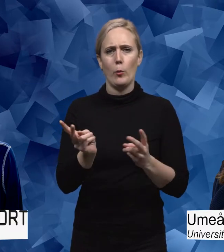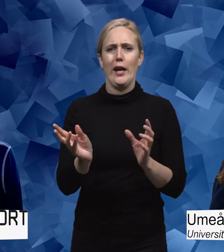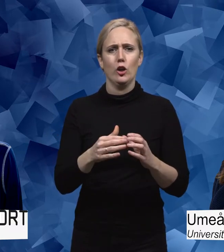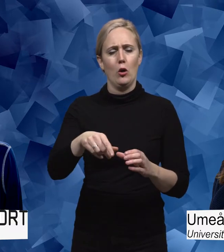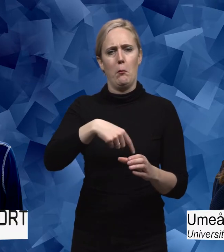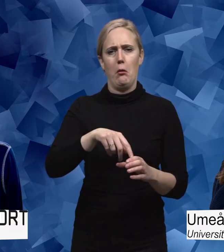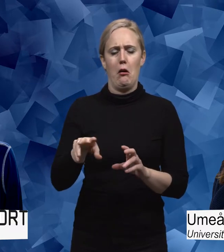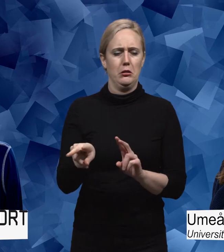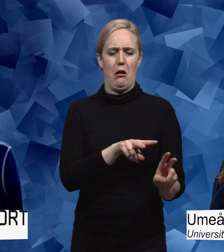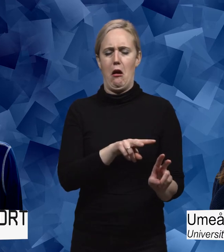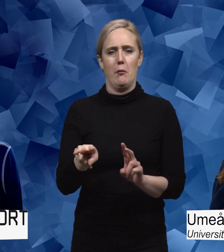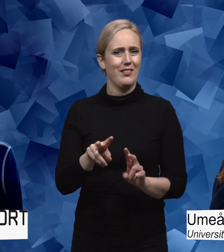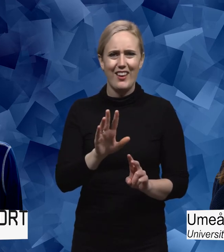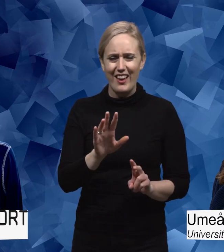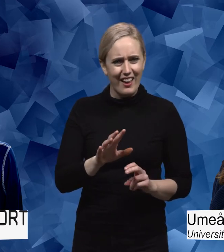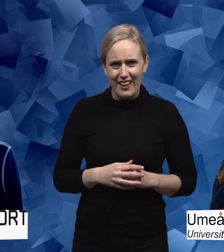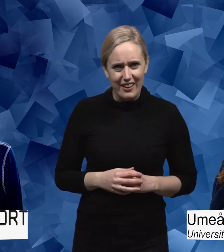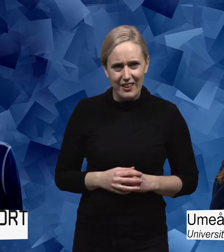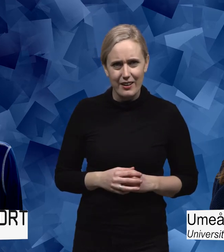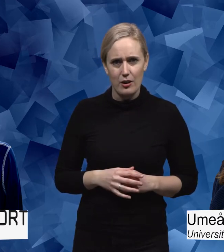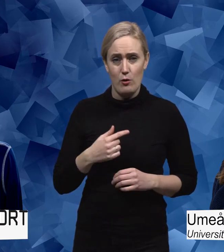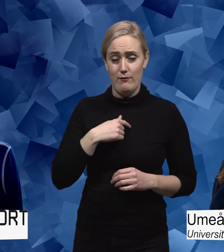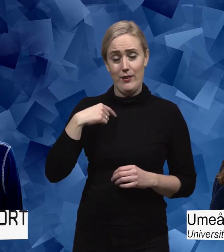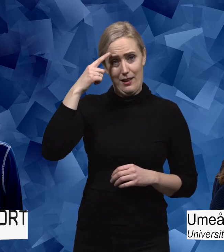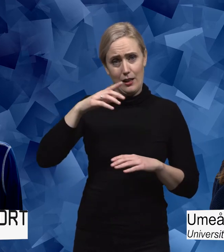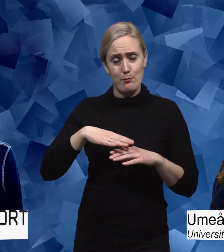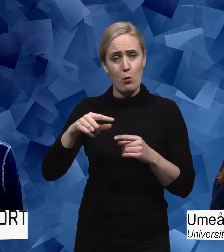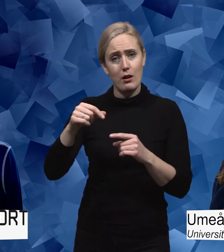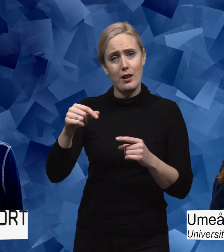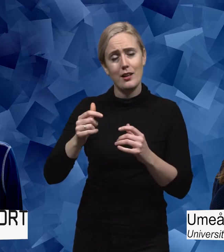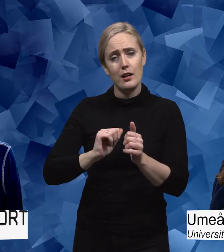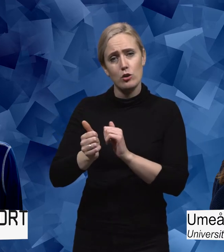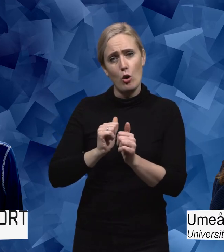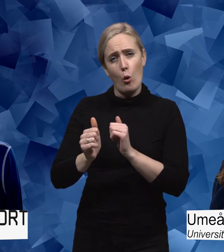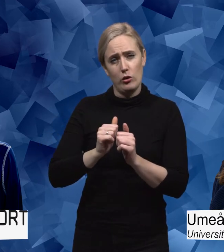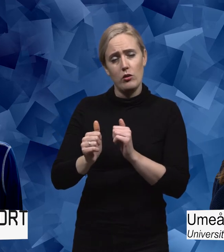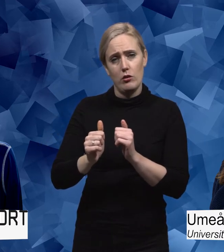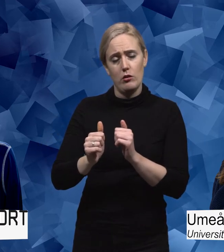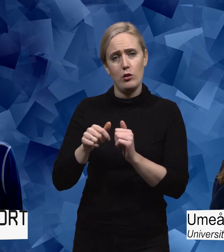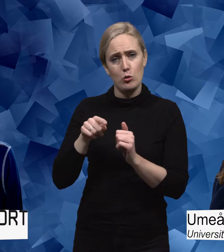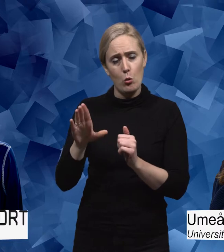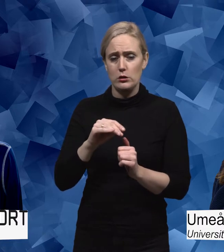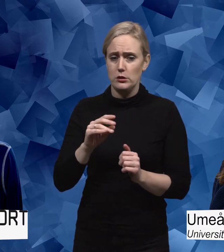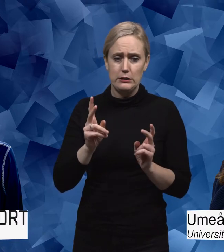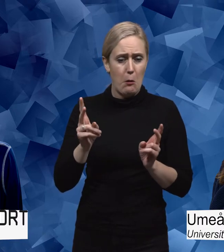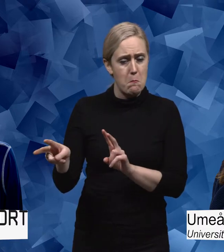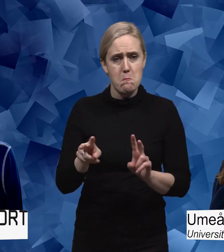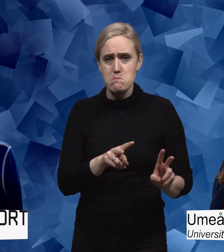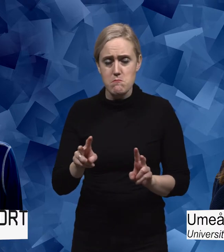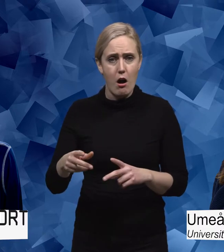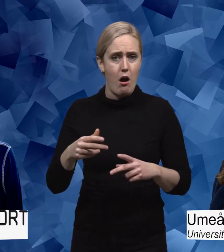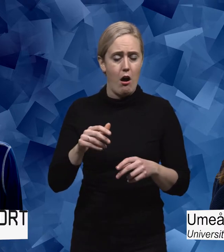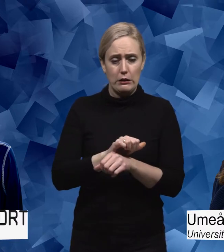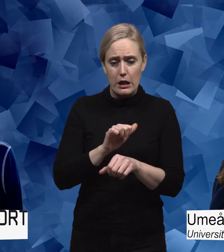som särskiljer sig från andra idrottare. Om vi pratar om elitidrott så har man ju samma det här vardagliga att träna